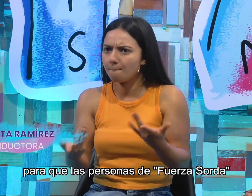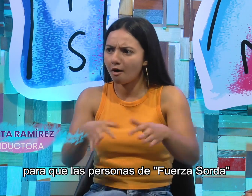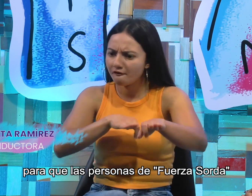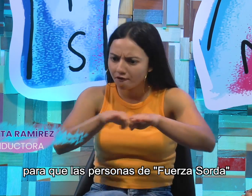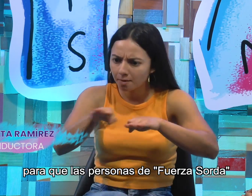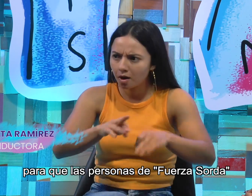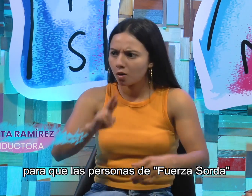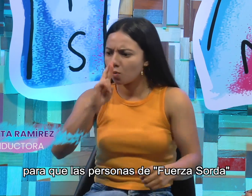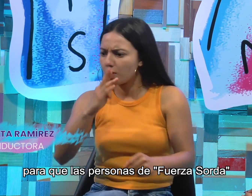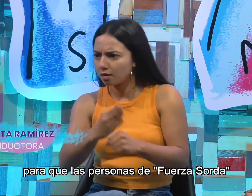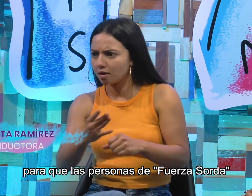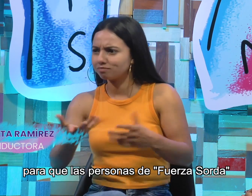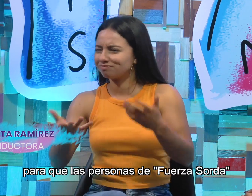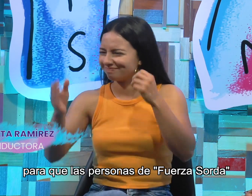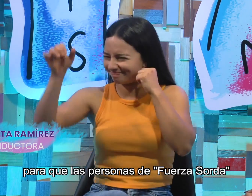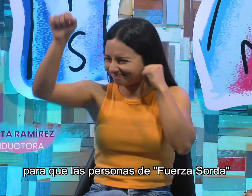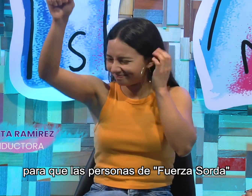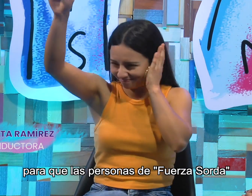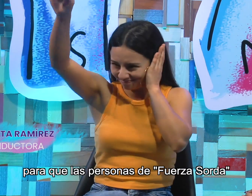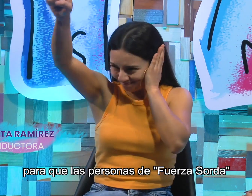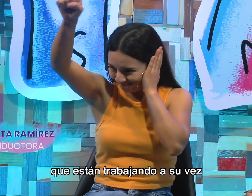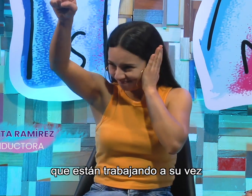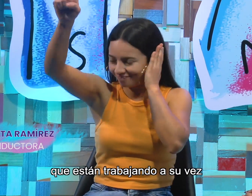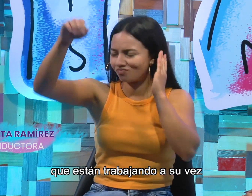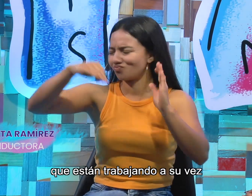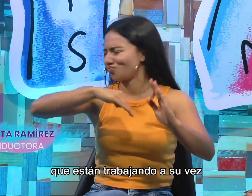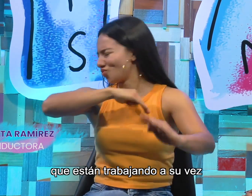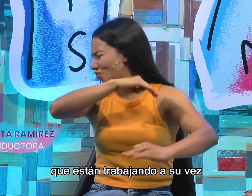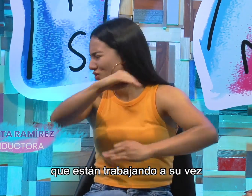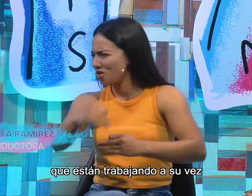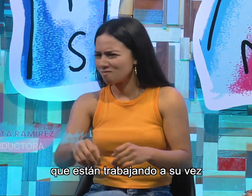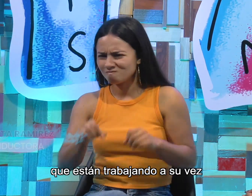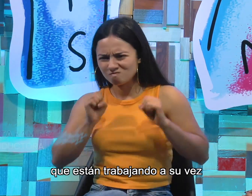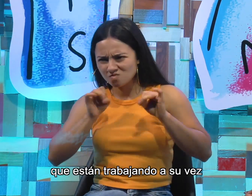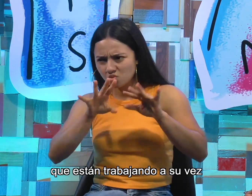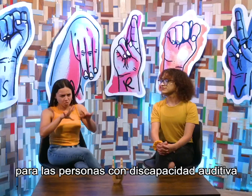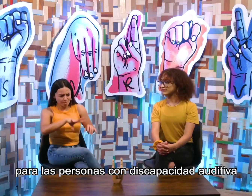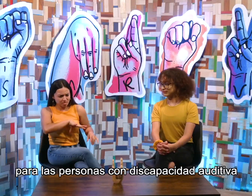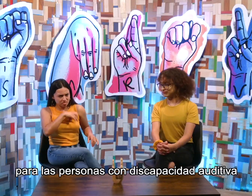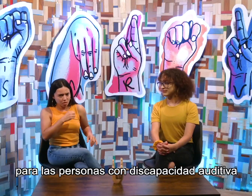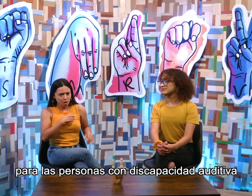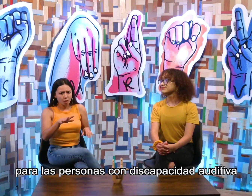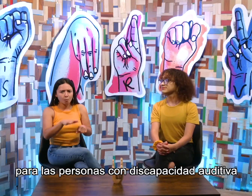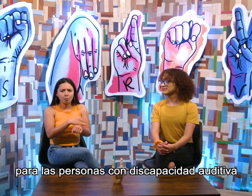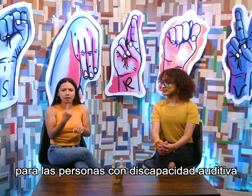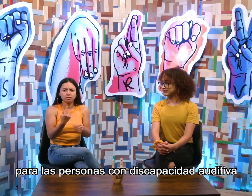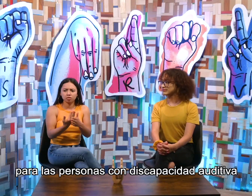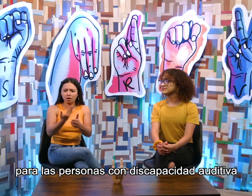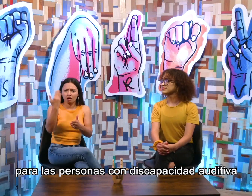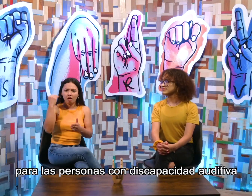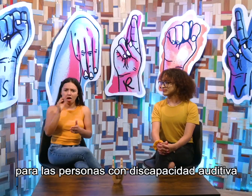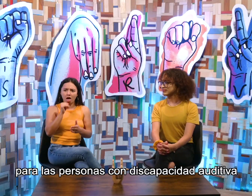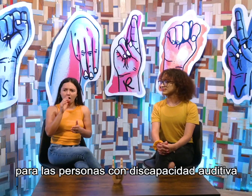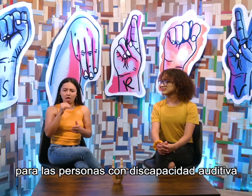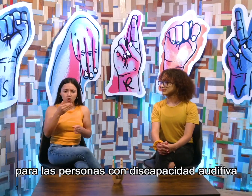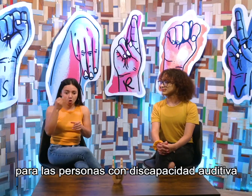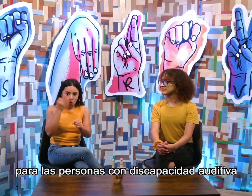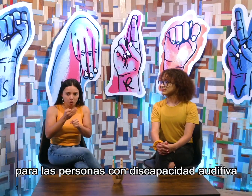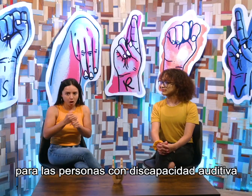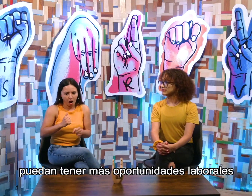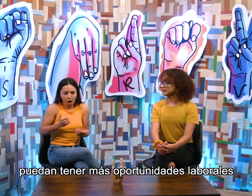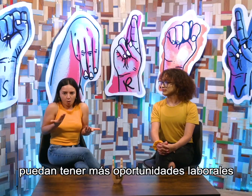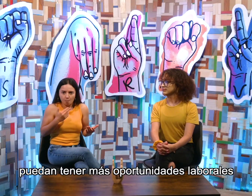trabajo para que las personas de fuerza sorda que están trabajando a su vez para las personas con discapacidad auditiva